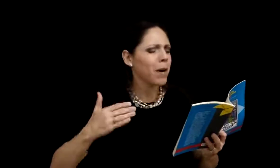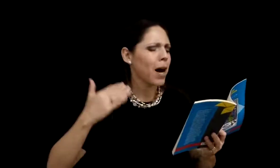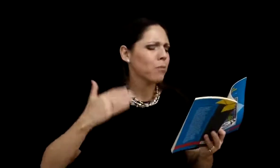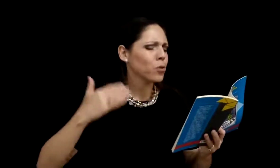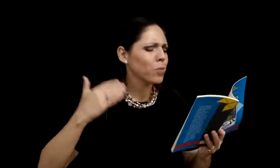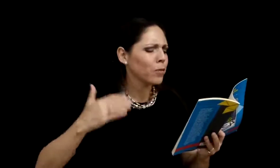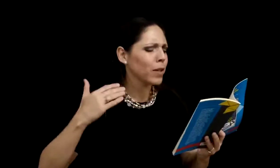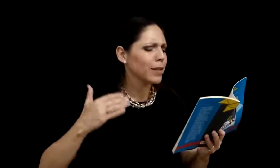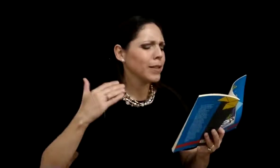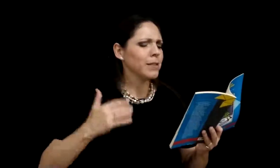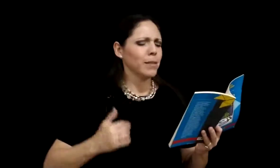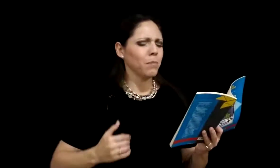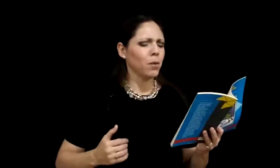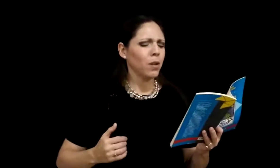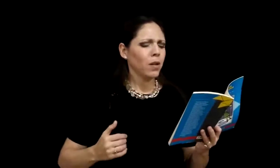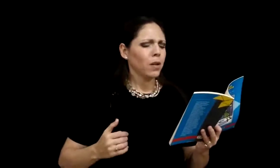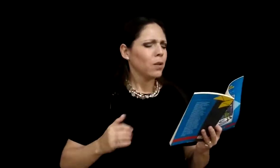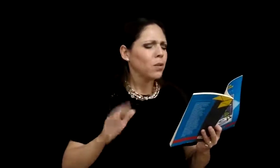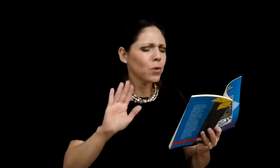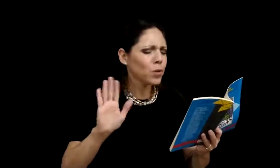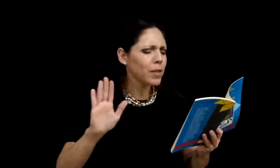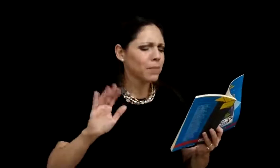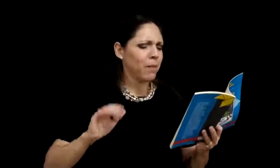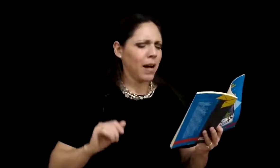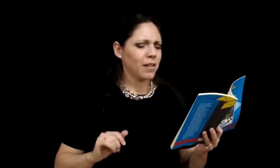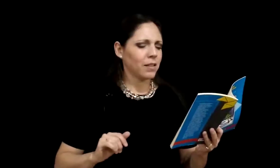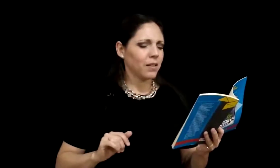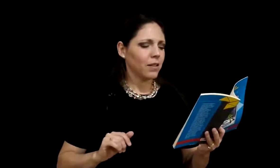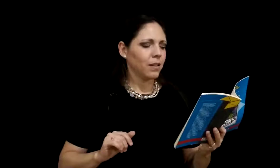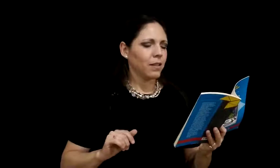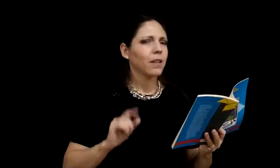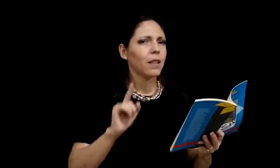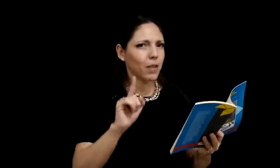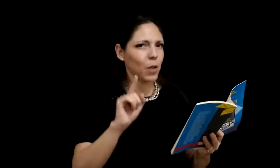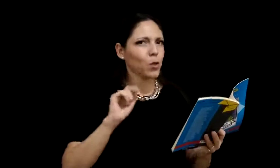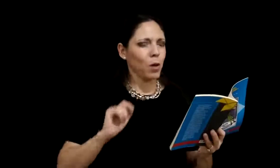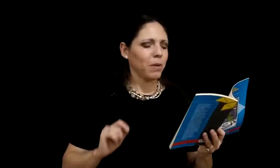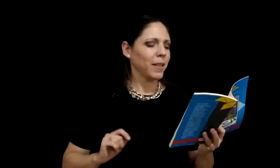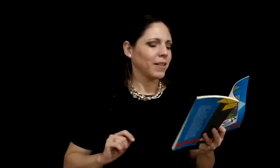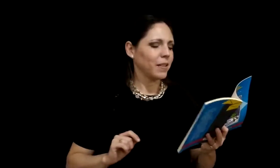Vamos, perfectísimo, no llores más, dijo suavemente.